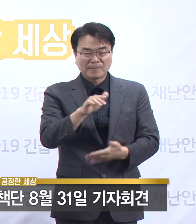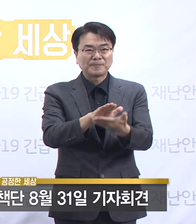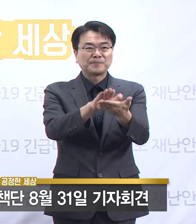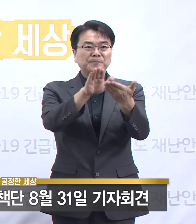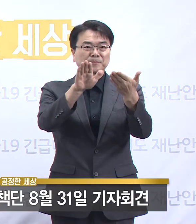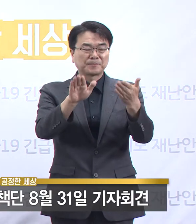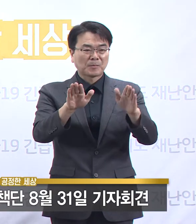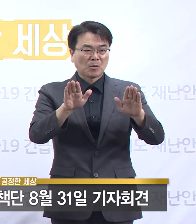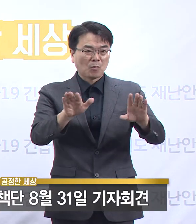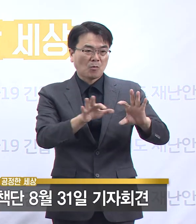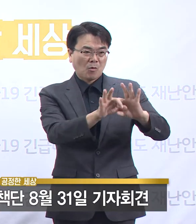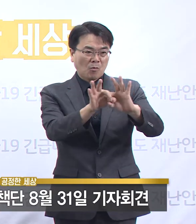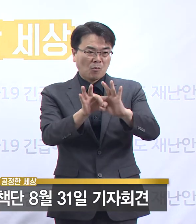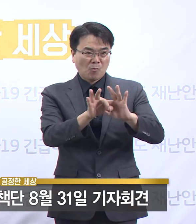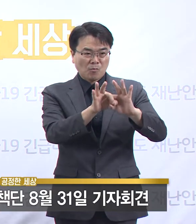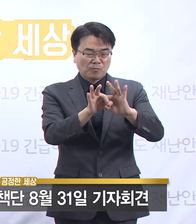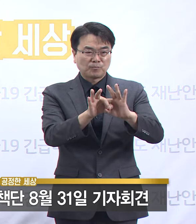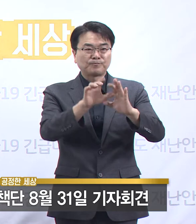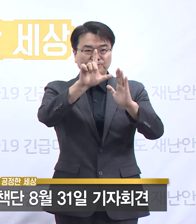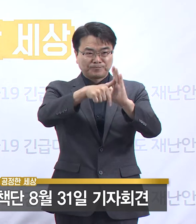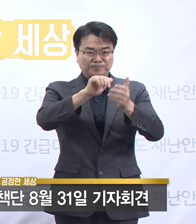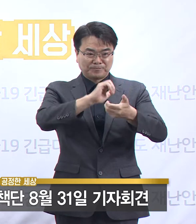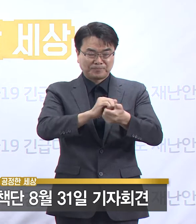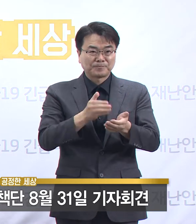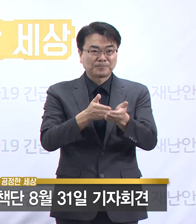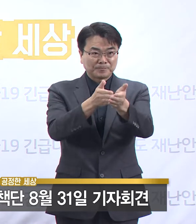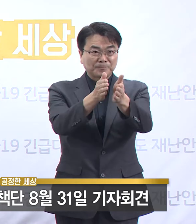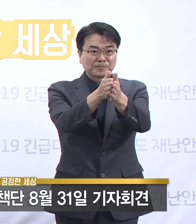코로나19 대응 관련 정례 브리핑을 시작하겠습니다.